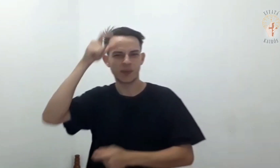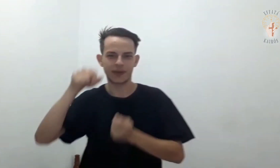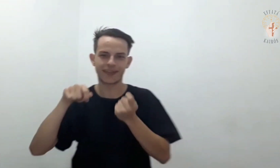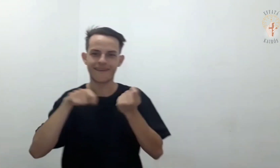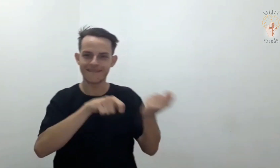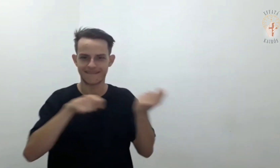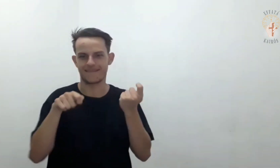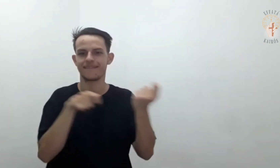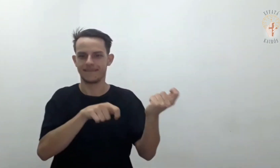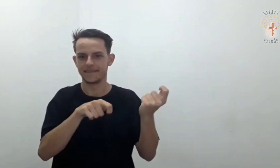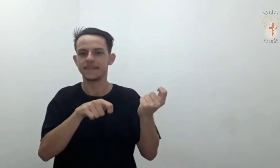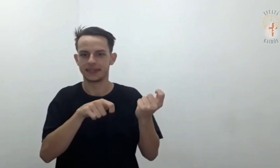diabo.